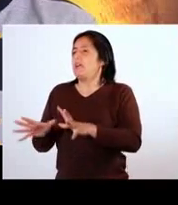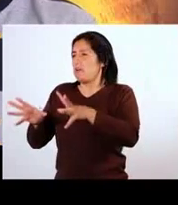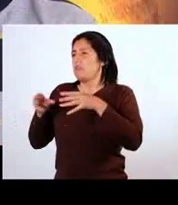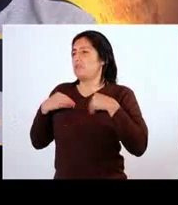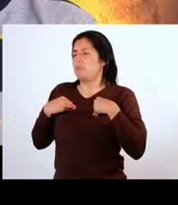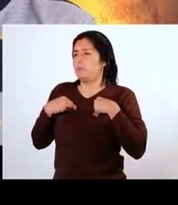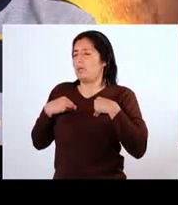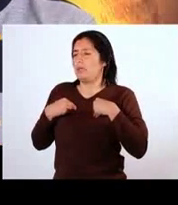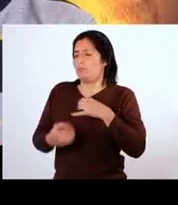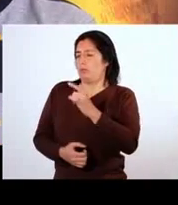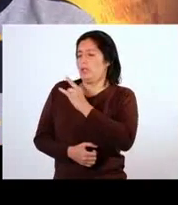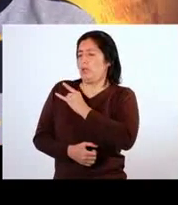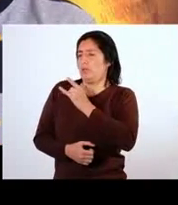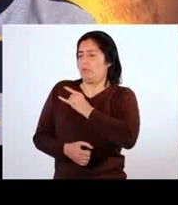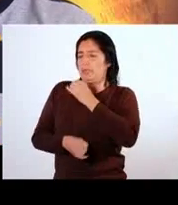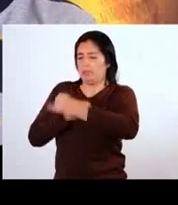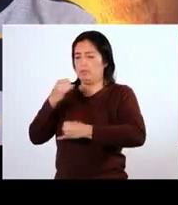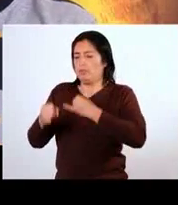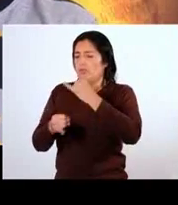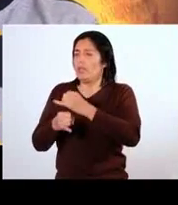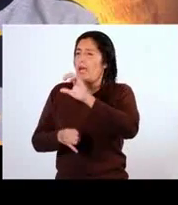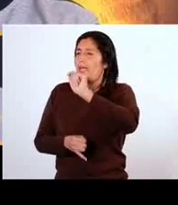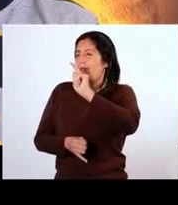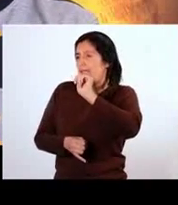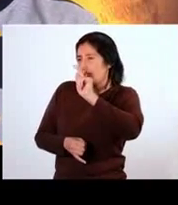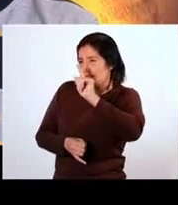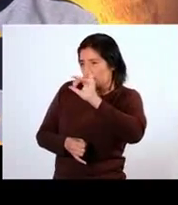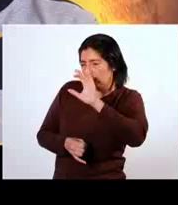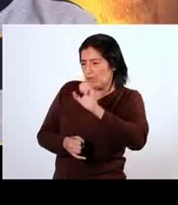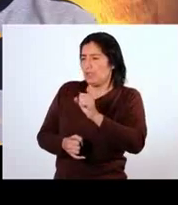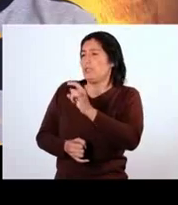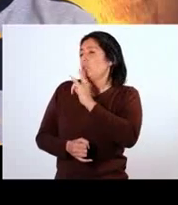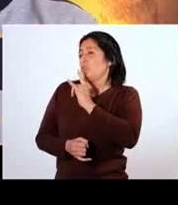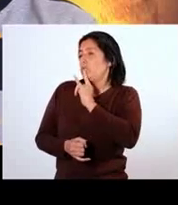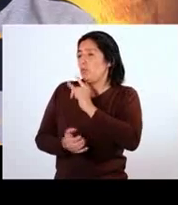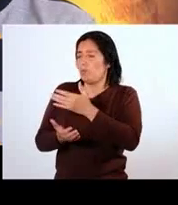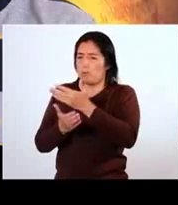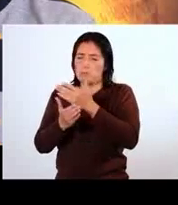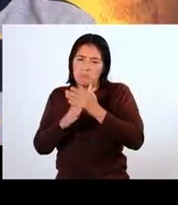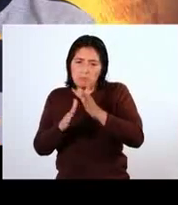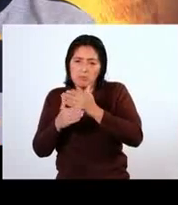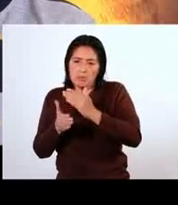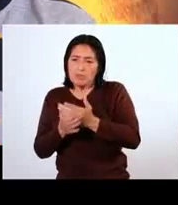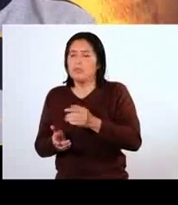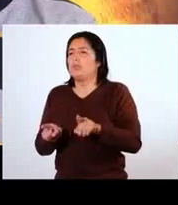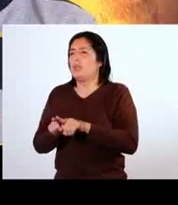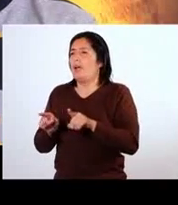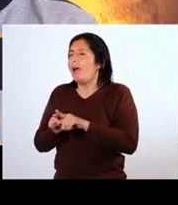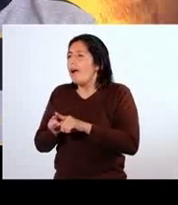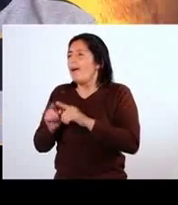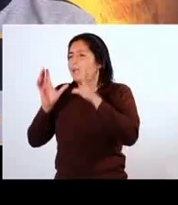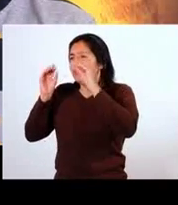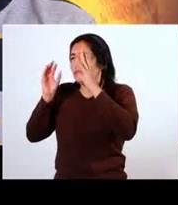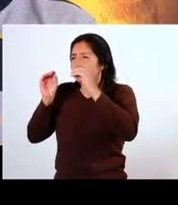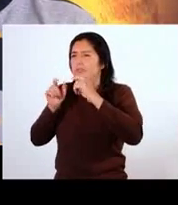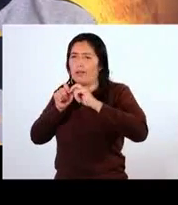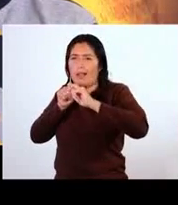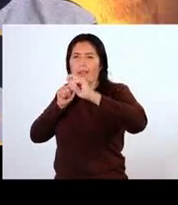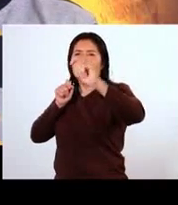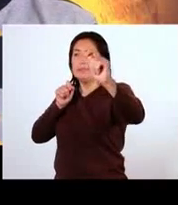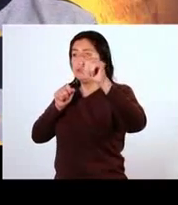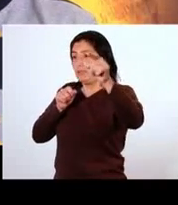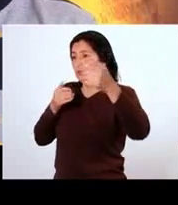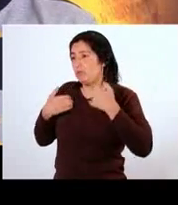por la Atlantic International University en los Estados Unidos, compartiendo la misma metodología de educación y distancia que usan ellos y se desarrolló la misma.